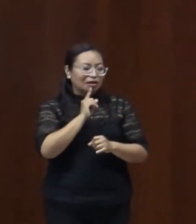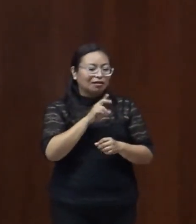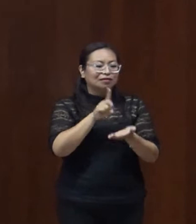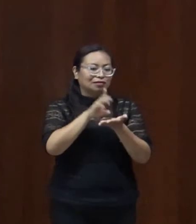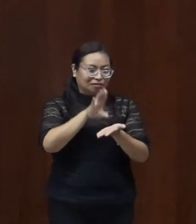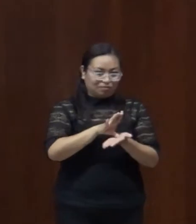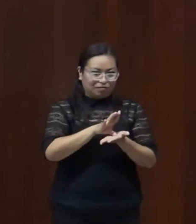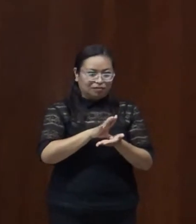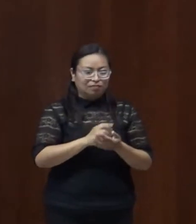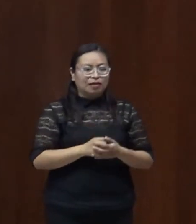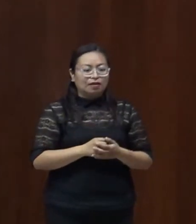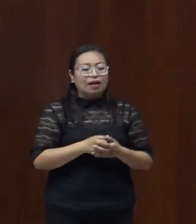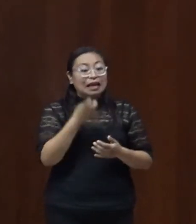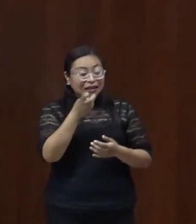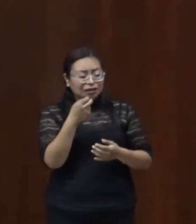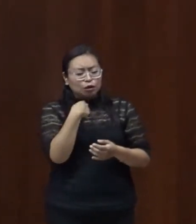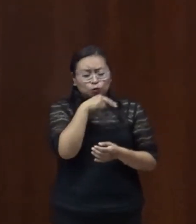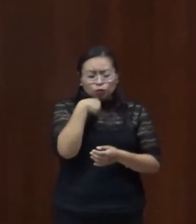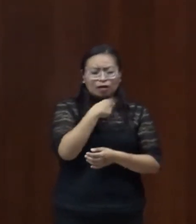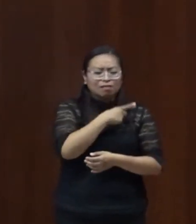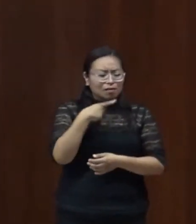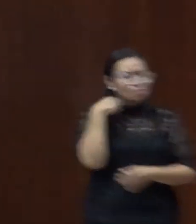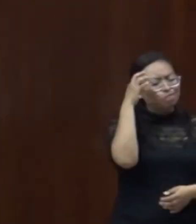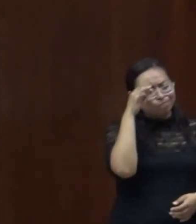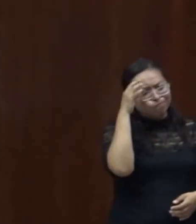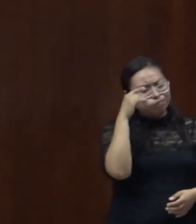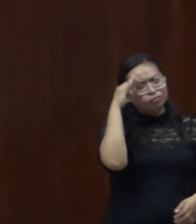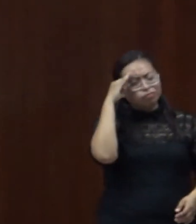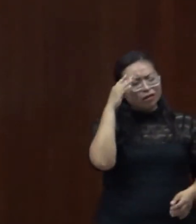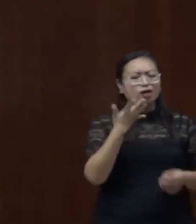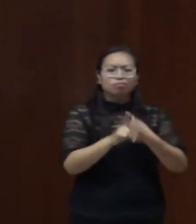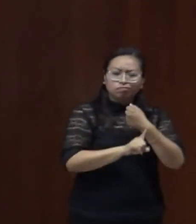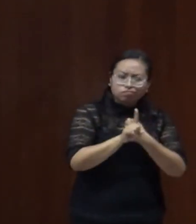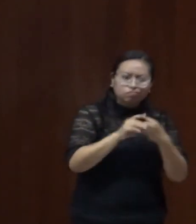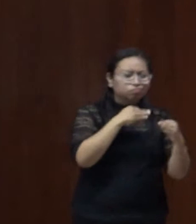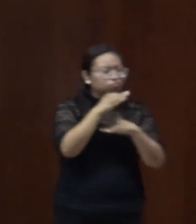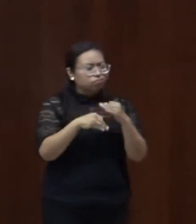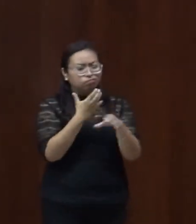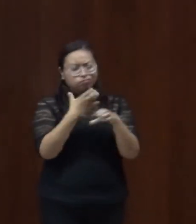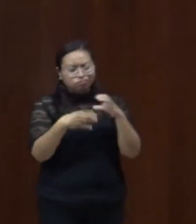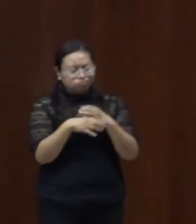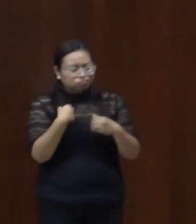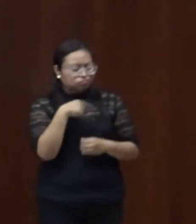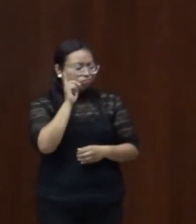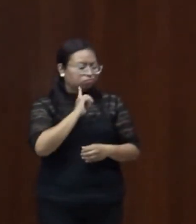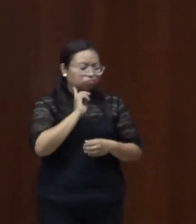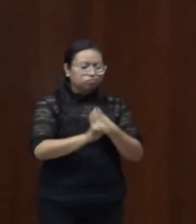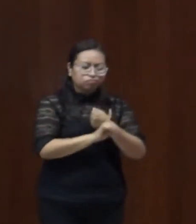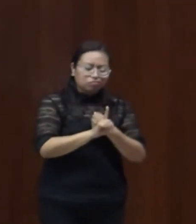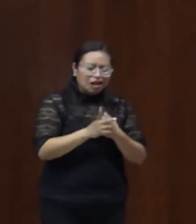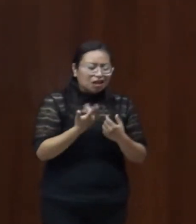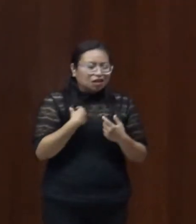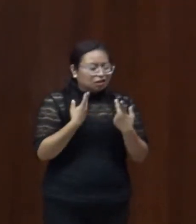que nos invita a reunir y analizar datos acerca de la situación en que vivimos las mujeres y en especial